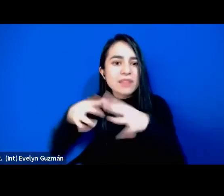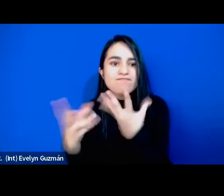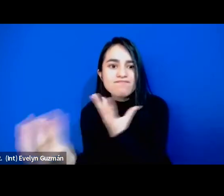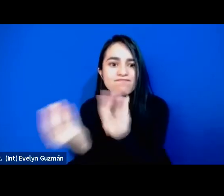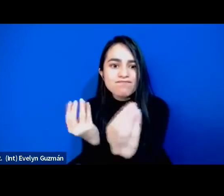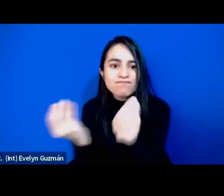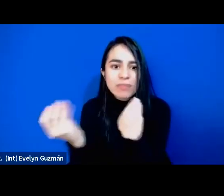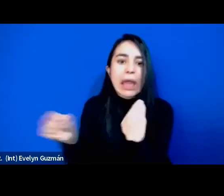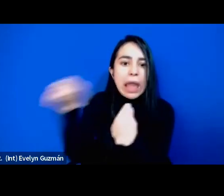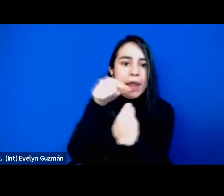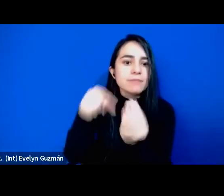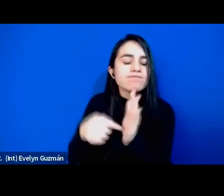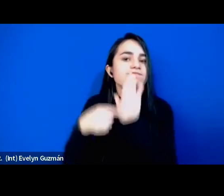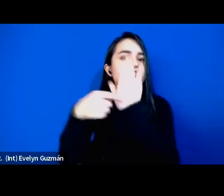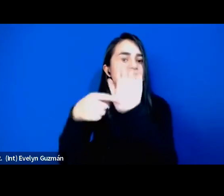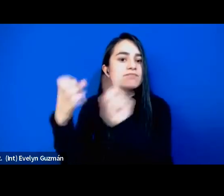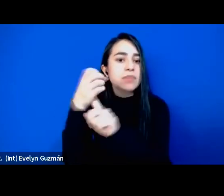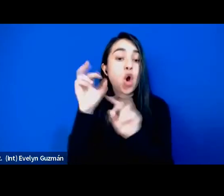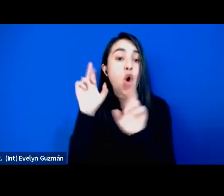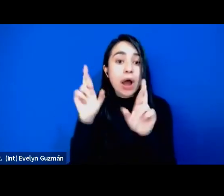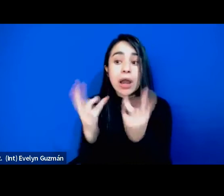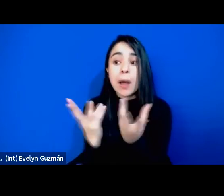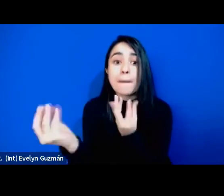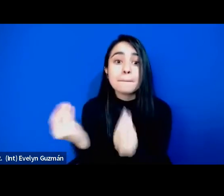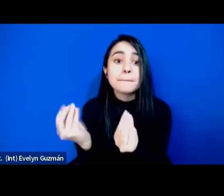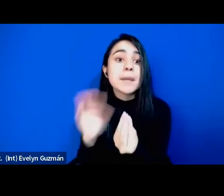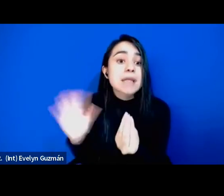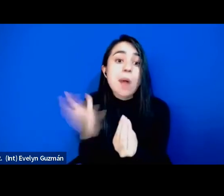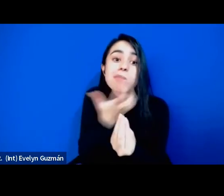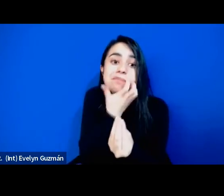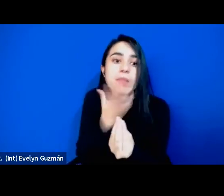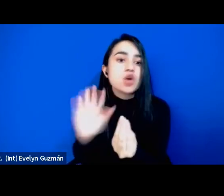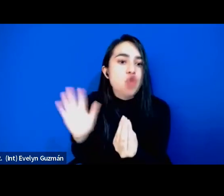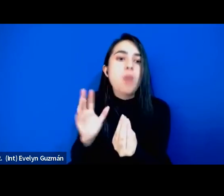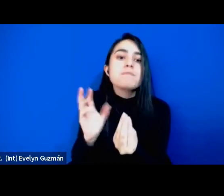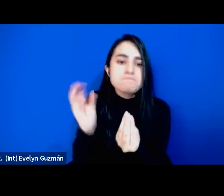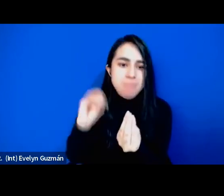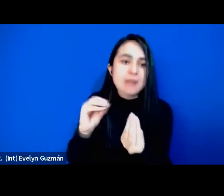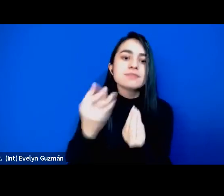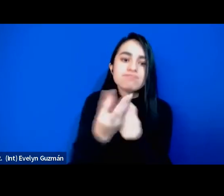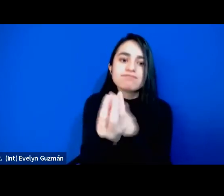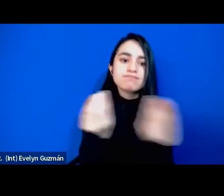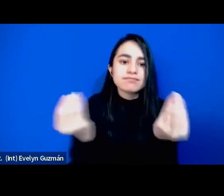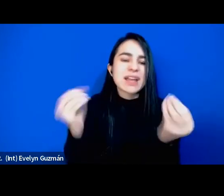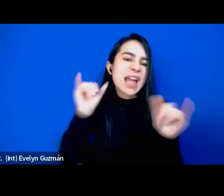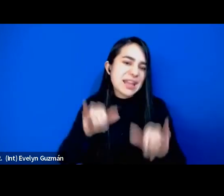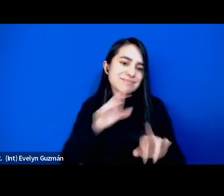ampliarlas a multiplicarlas eso creo Frank que diría por ahora